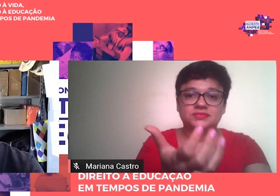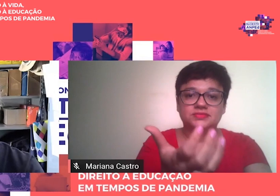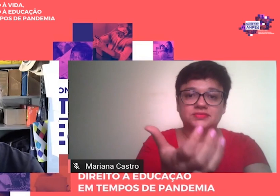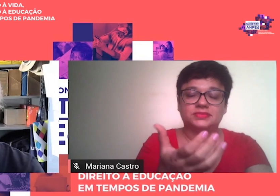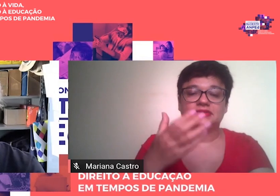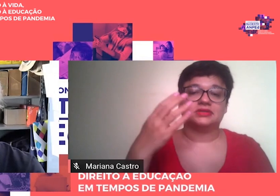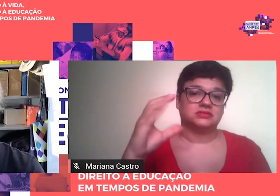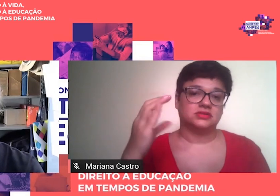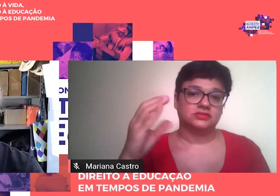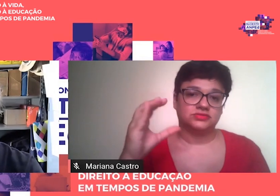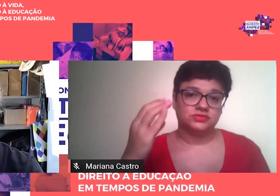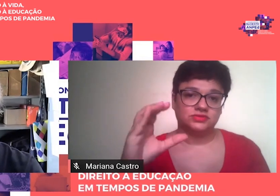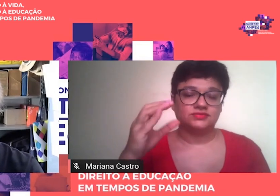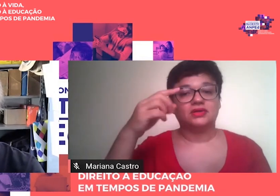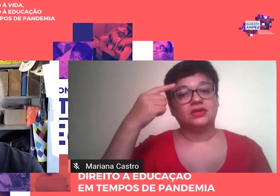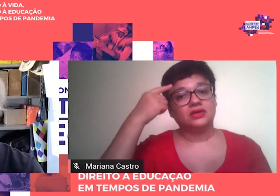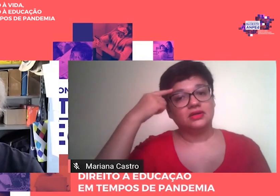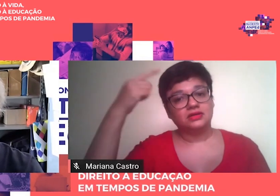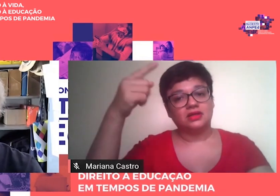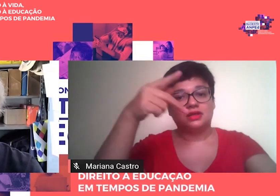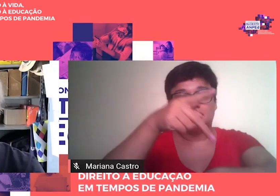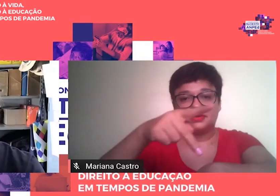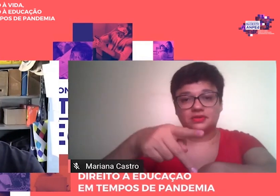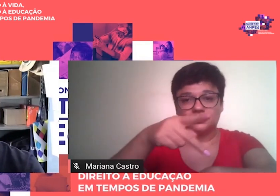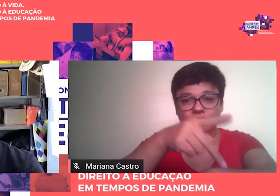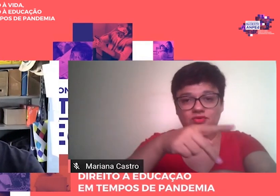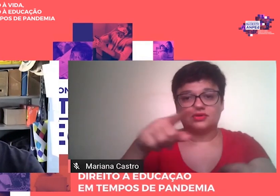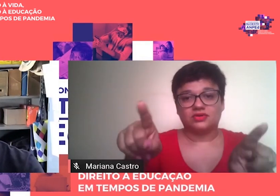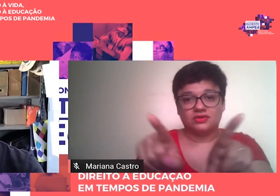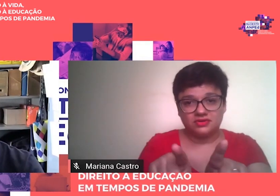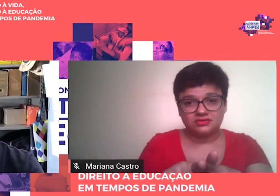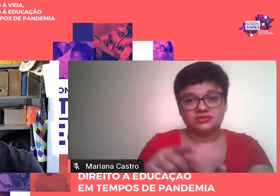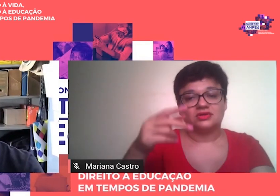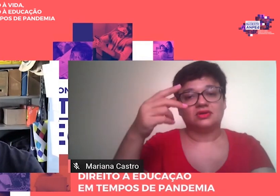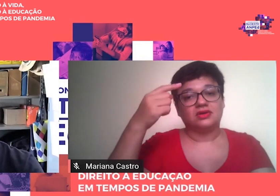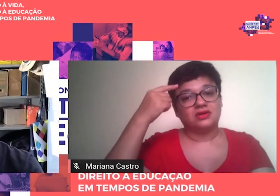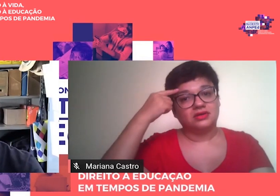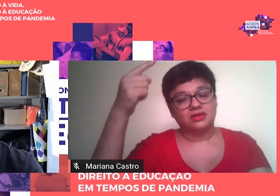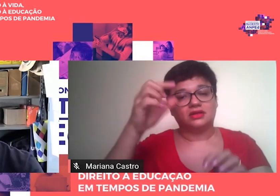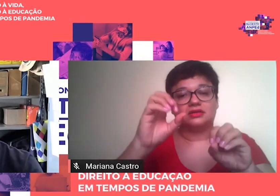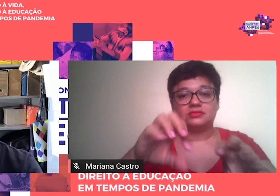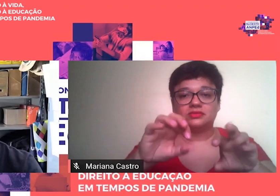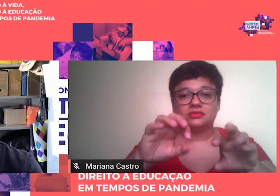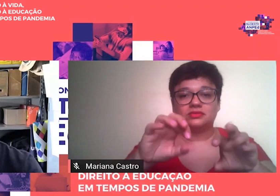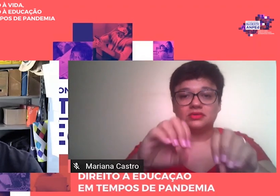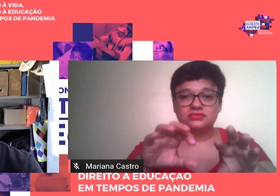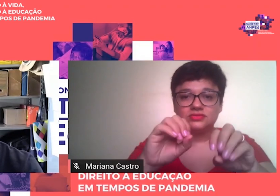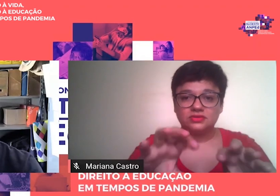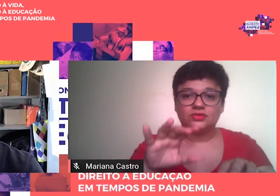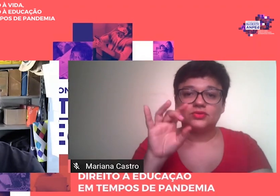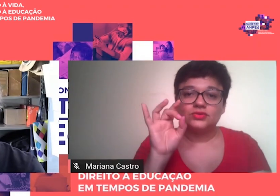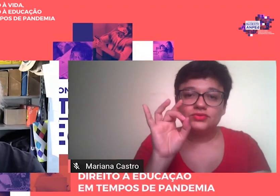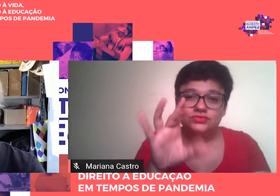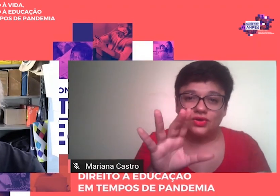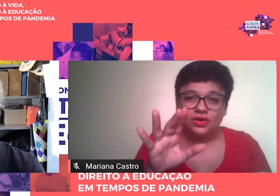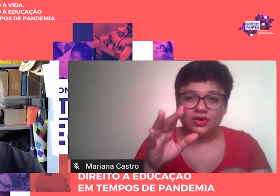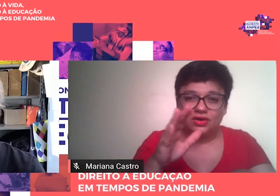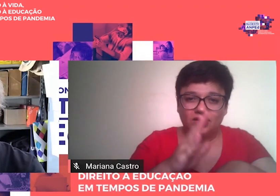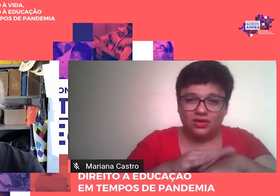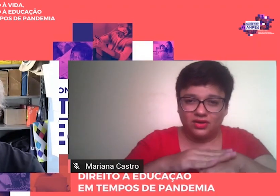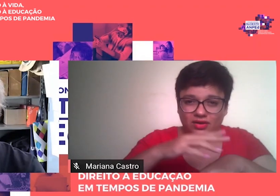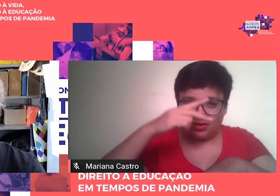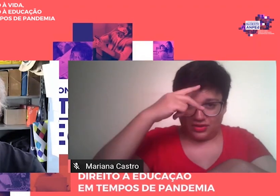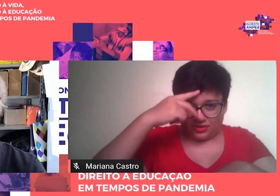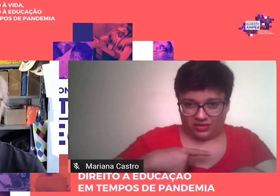e as ideias pedagógicas, isto é, as ideias educacionais tomadas não em si mesmas, mas na